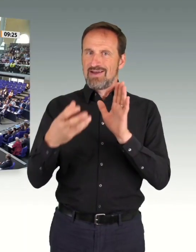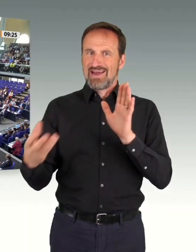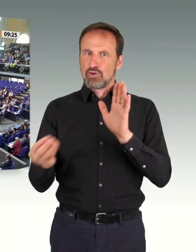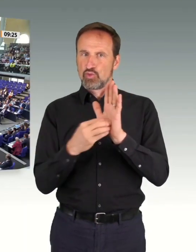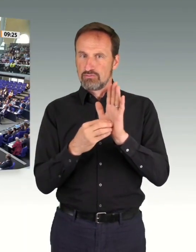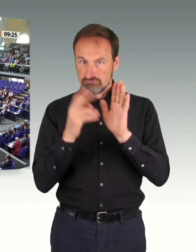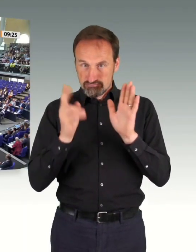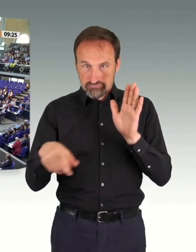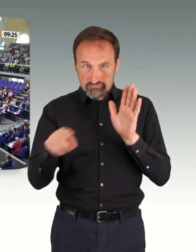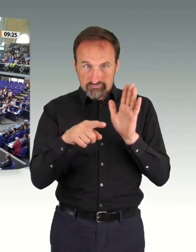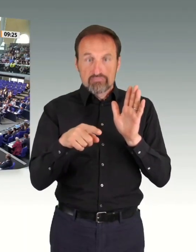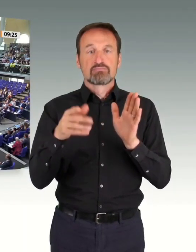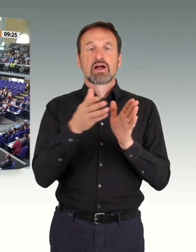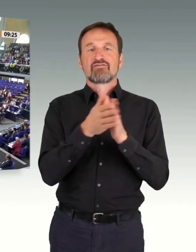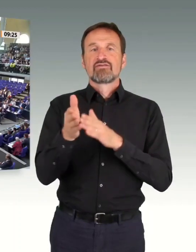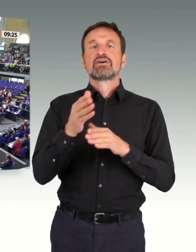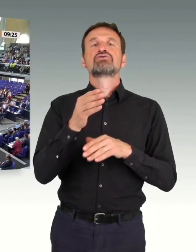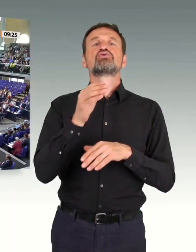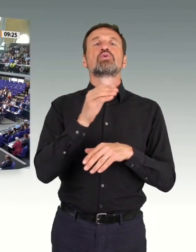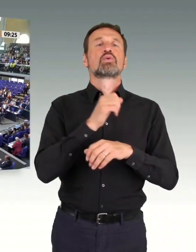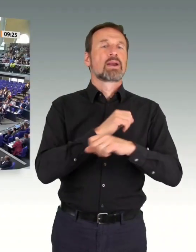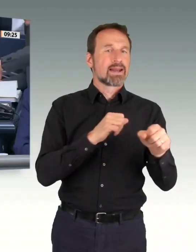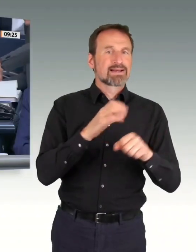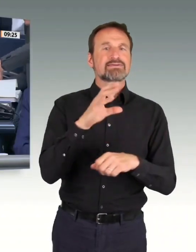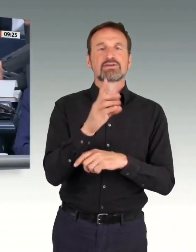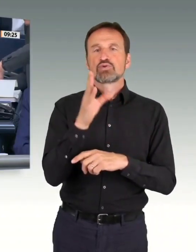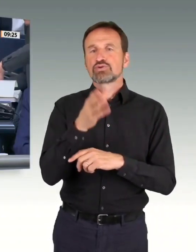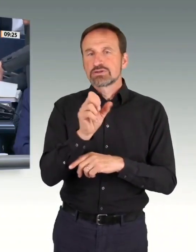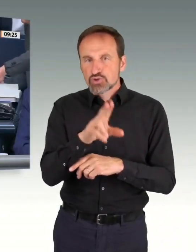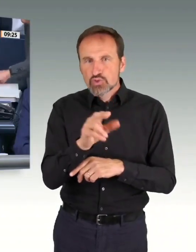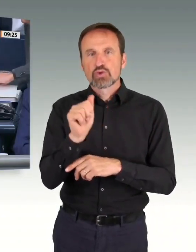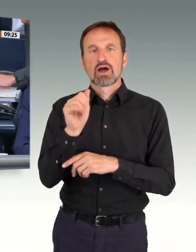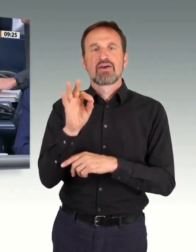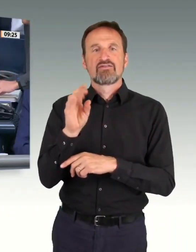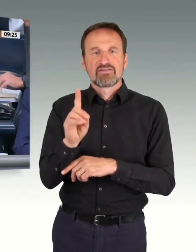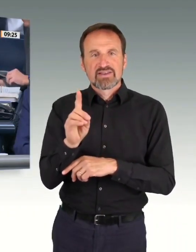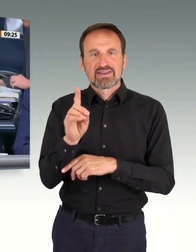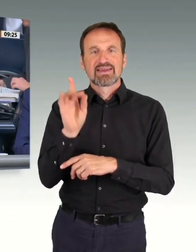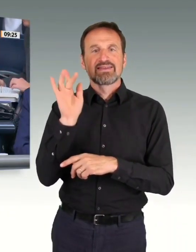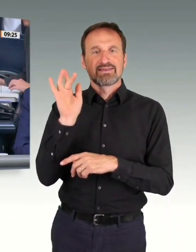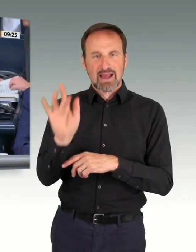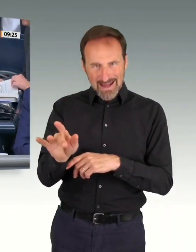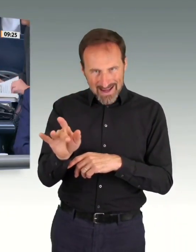sehe ich nicht. Der Aufsetzungsantrag ist damit angenommen.